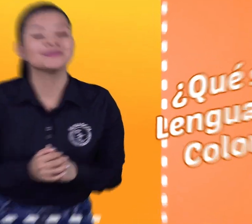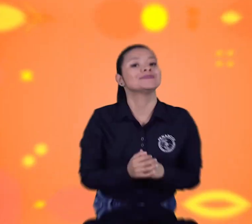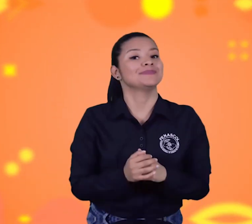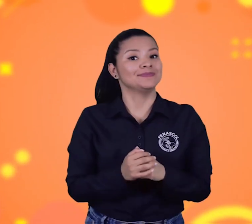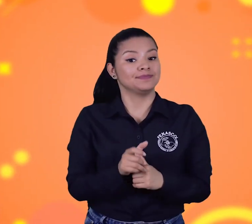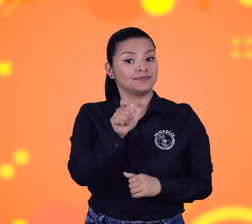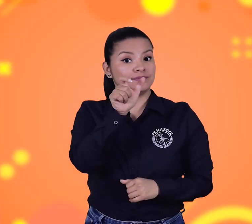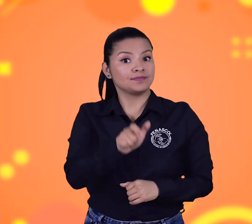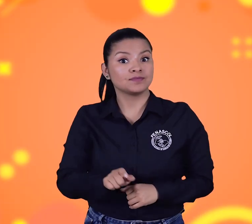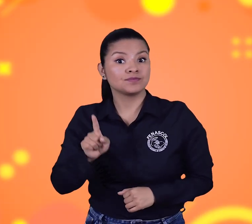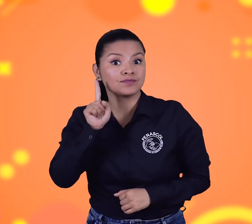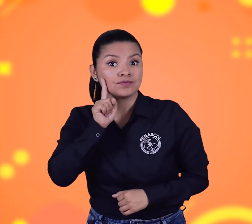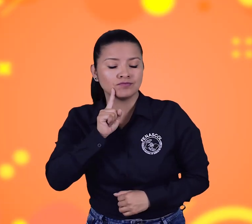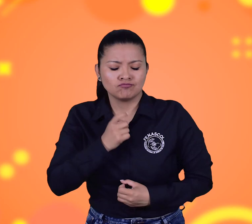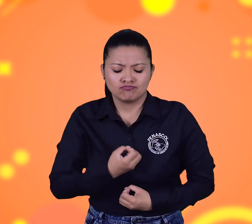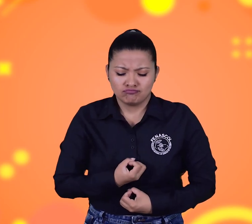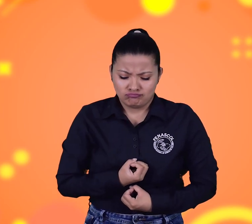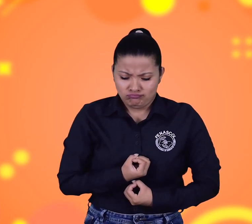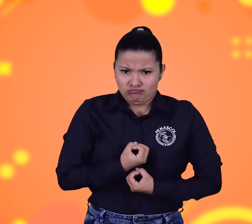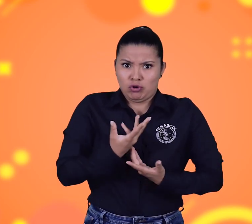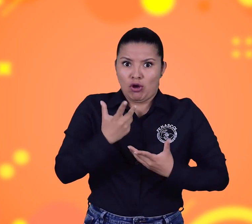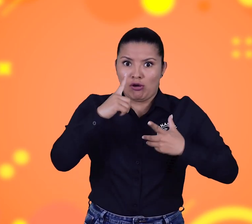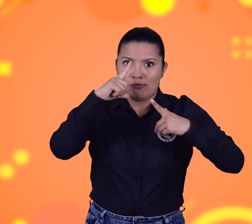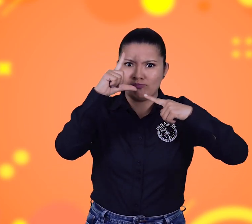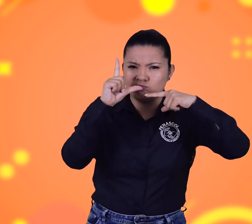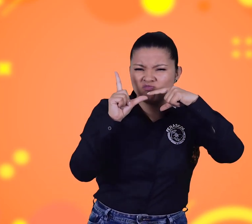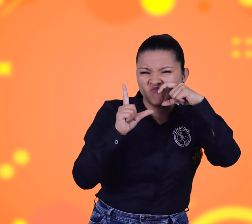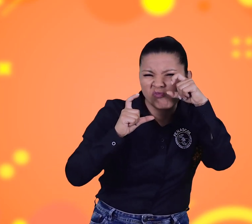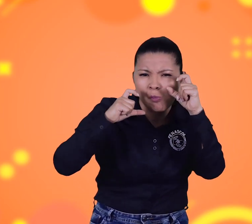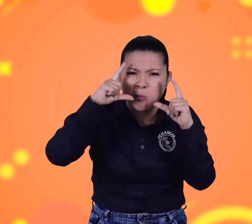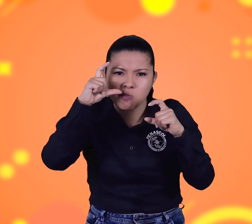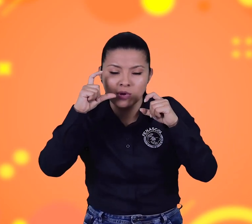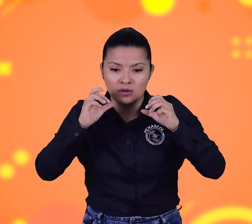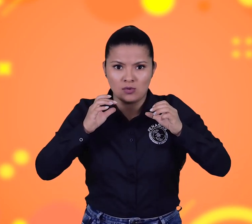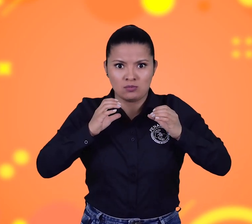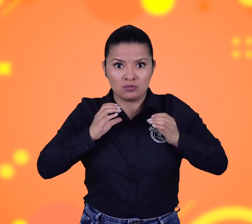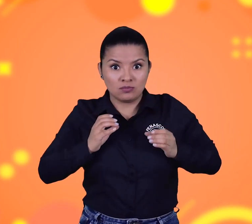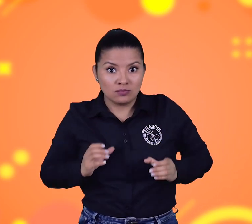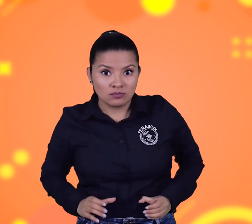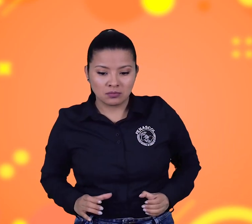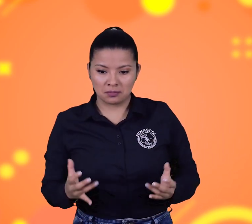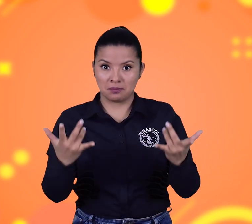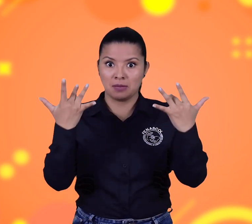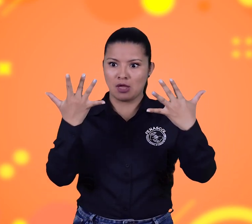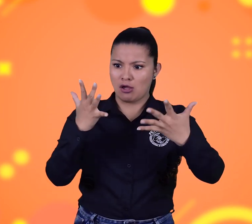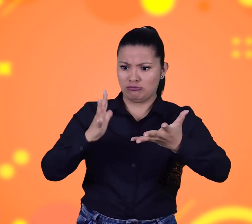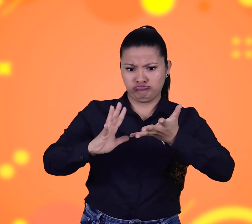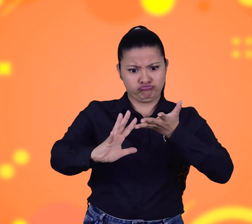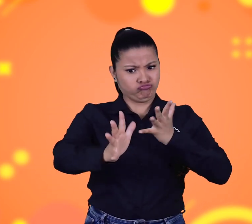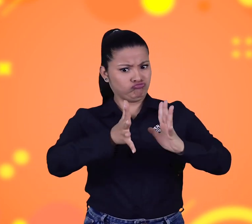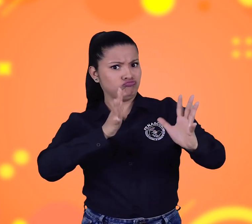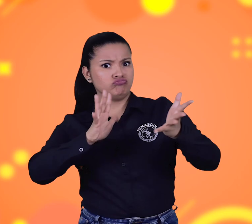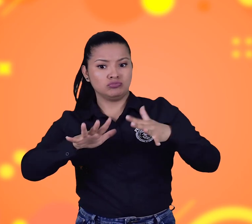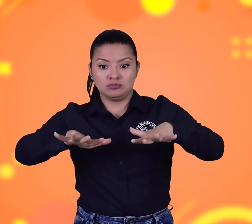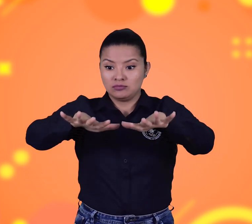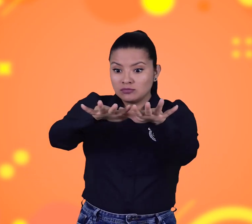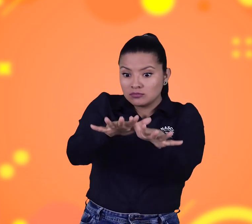Proviene de las personas sordas. Esta lengua les permite expresarse. Está compuesta por expresión facial, movimientos